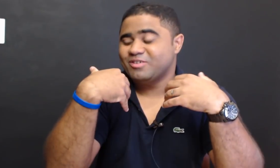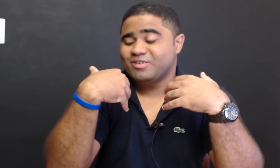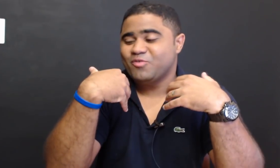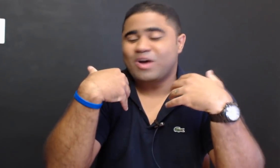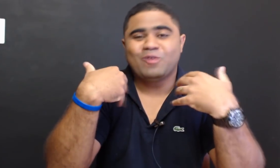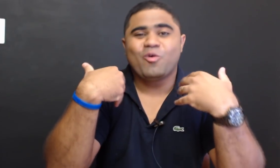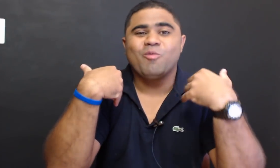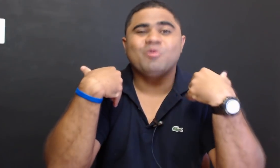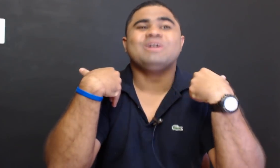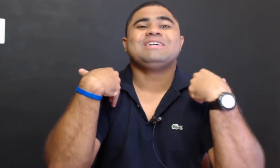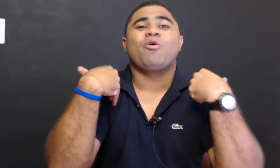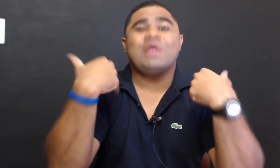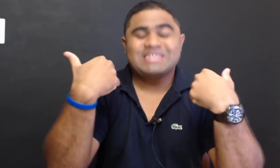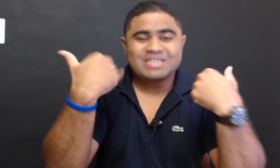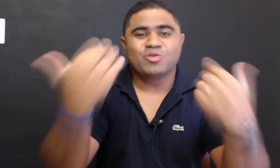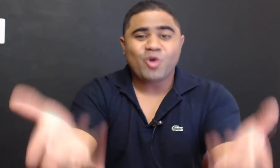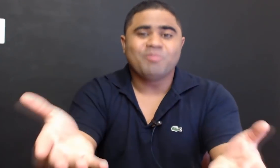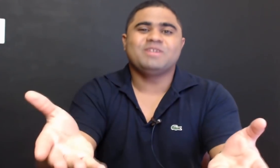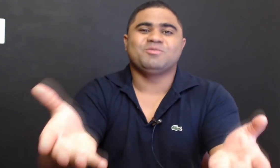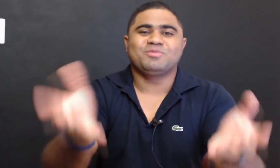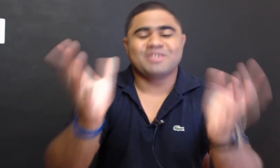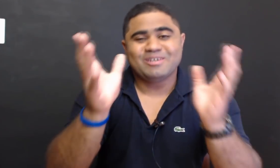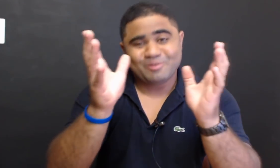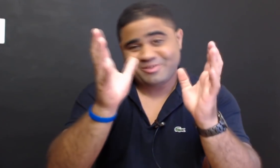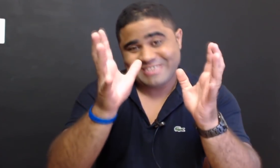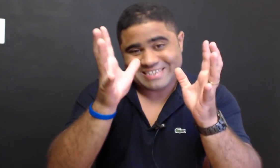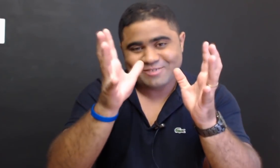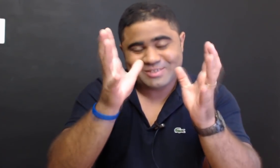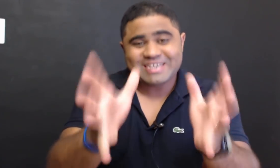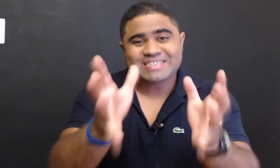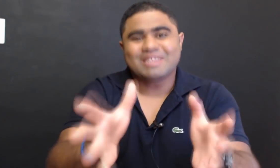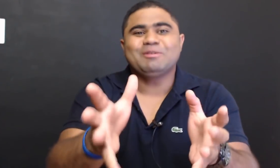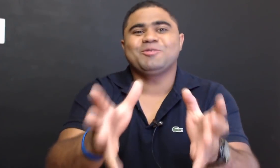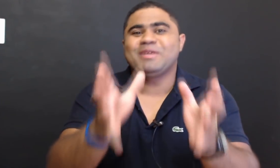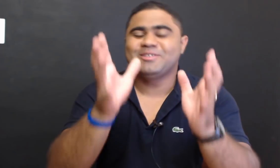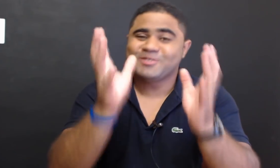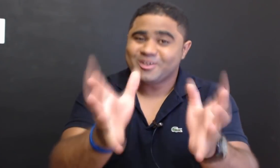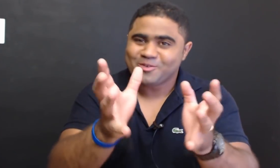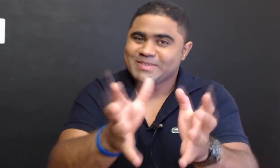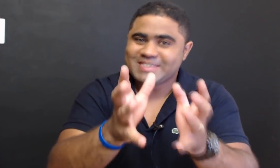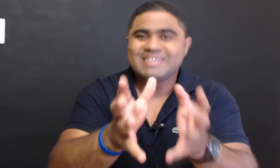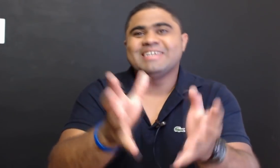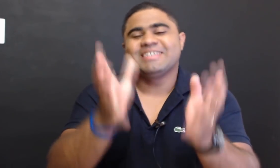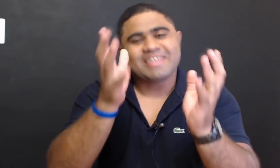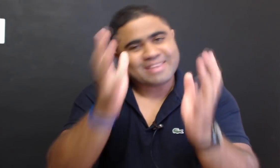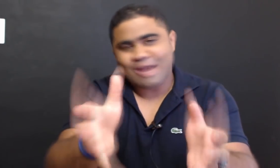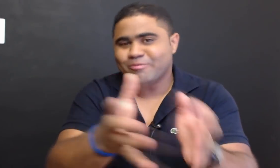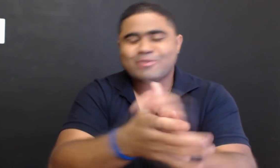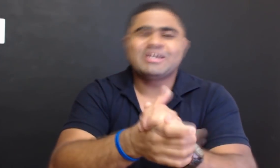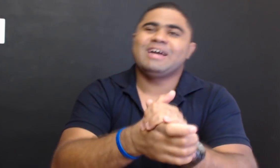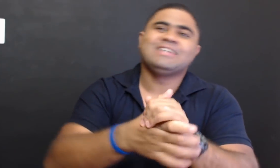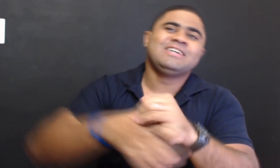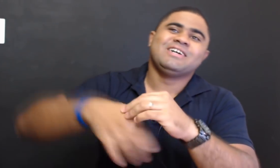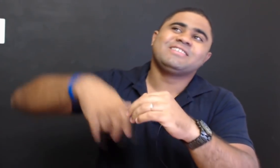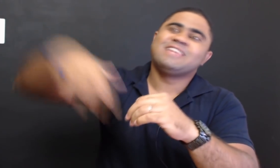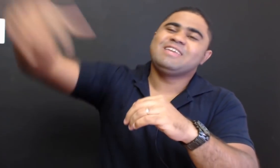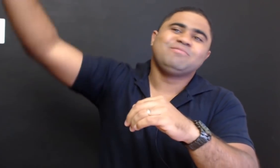eu falo como conhecedor mesmo, porque eu já, eu sei exatamente como é isso, eu já economizei centavos, eu já andei,